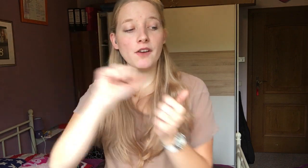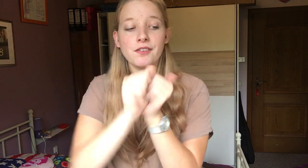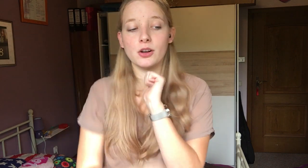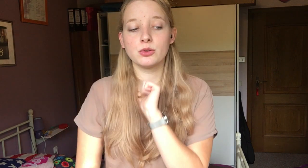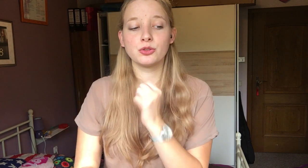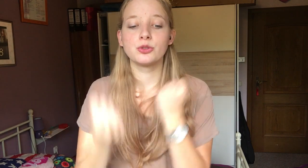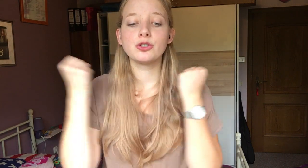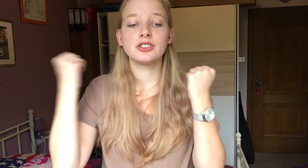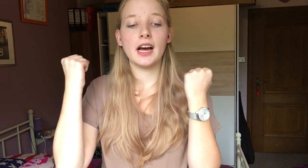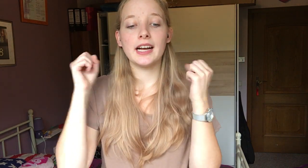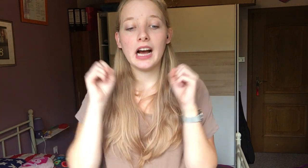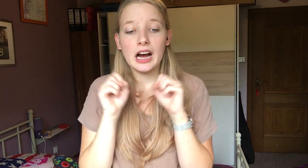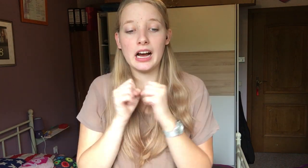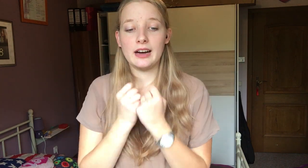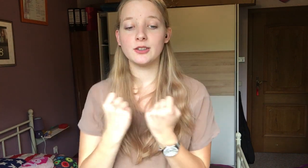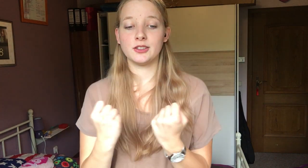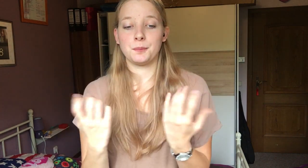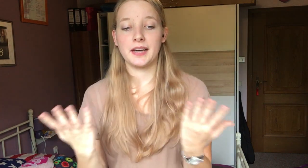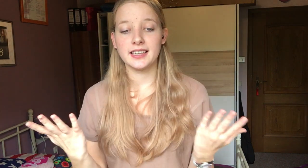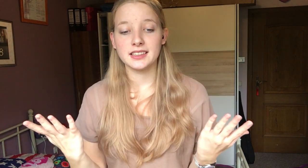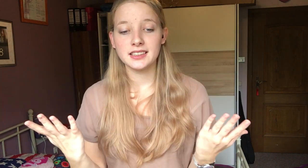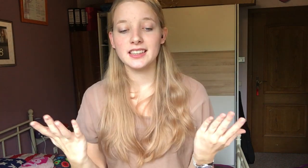Hörverlust so stark ausgeprägt ist,